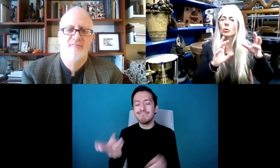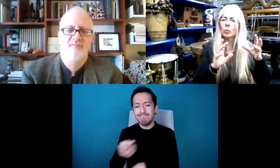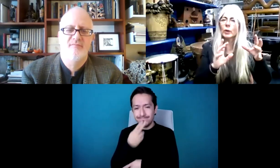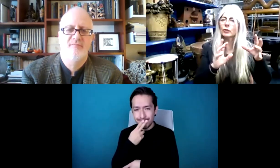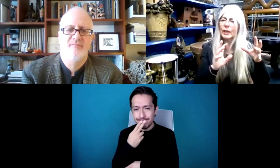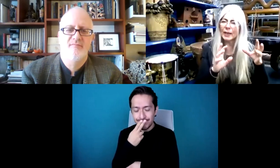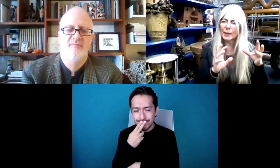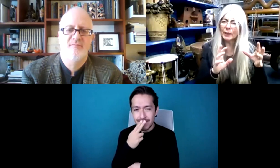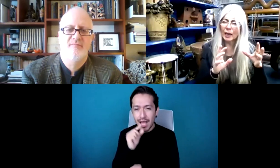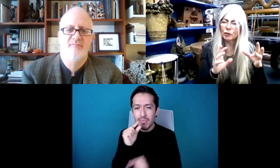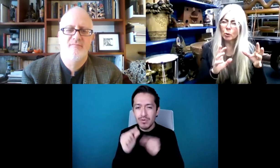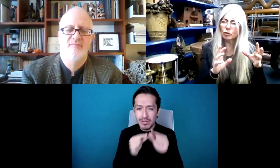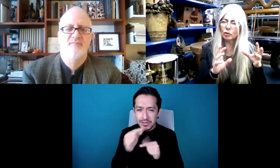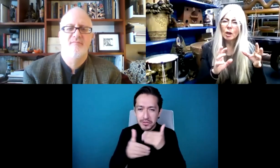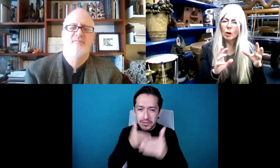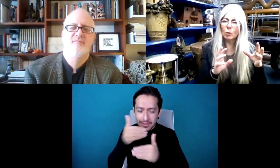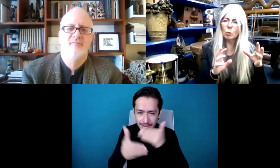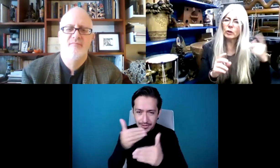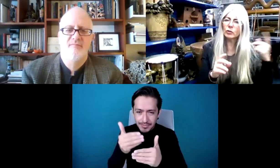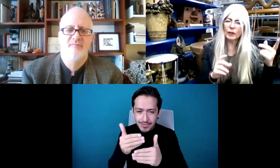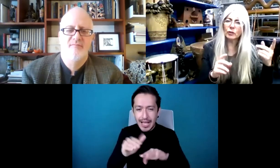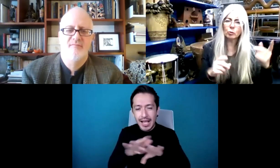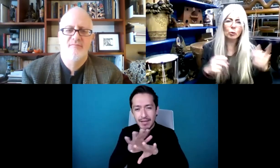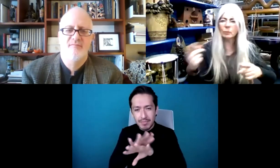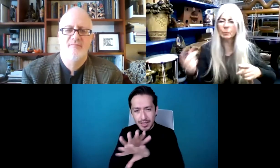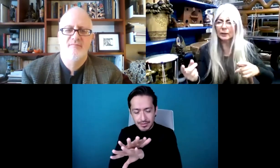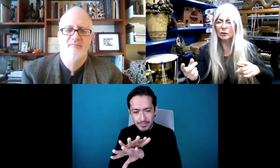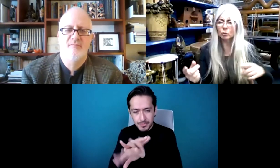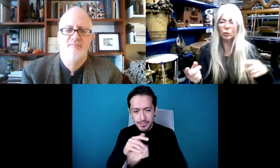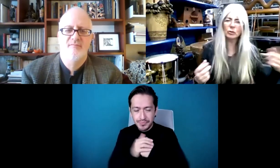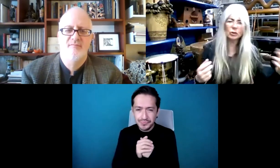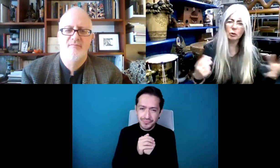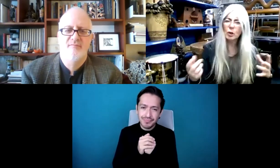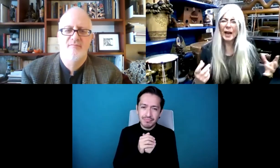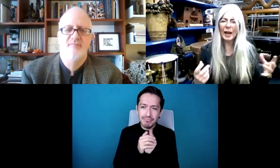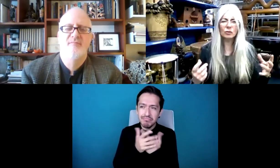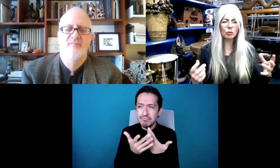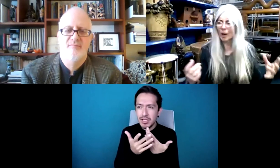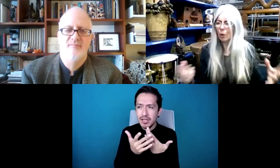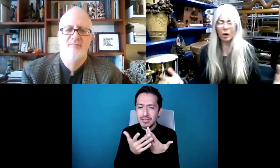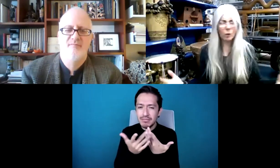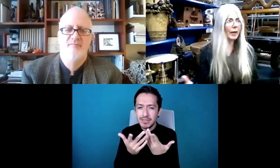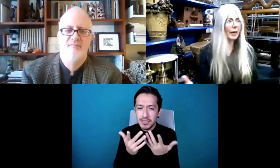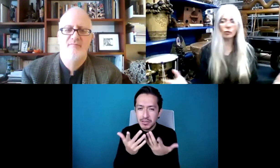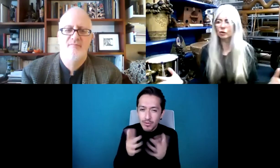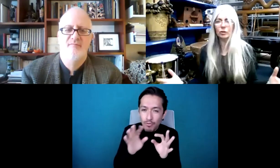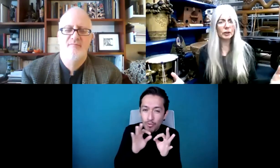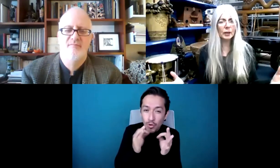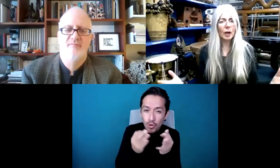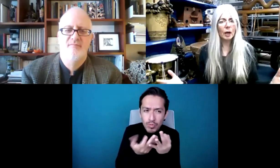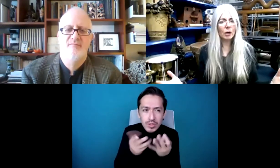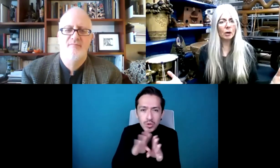Y gradualmente también cambiaron las formas de representación en los medios. ¿Qué es la